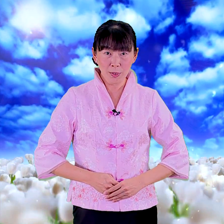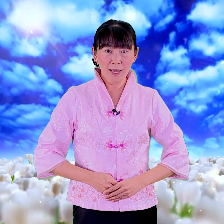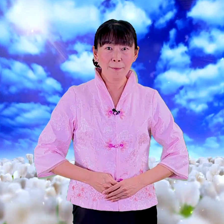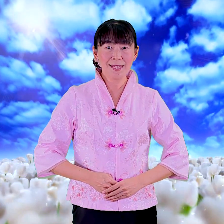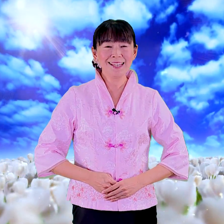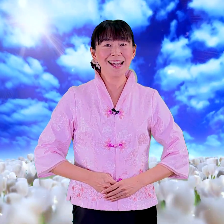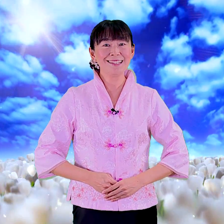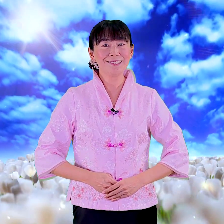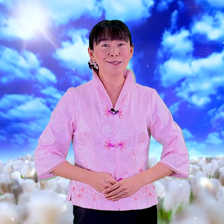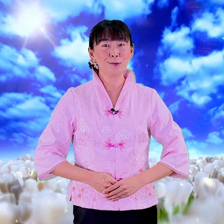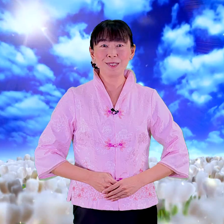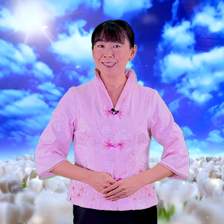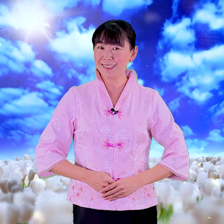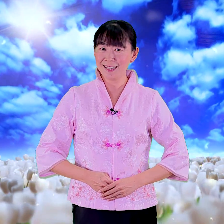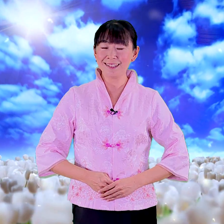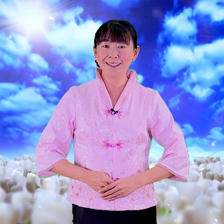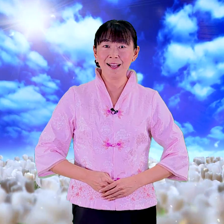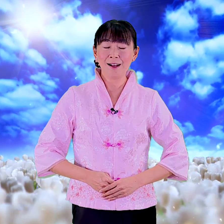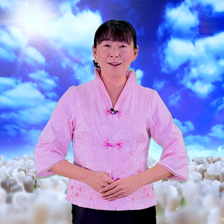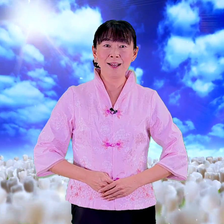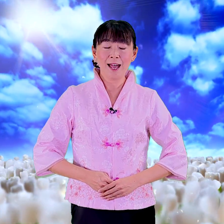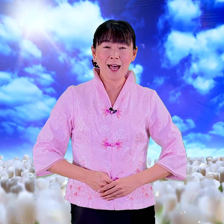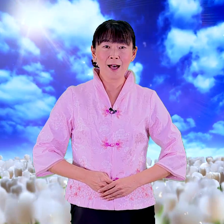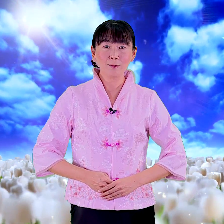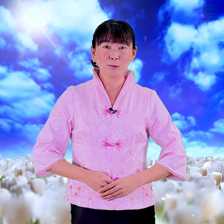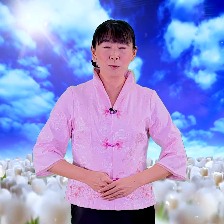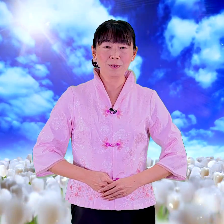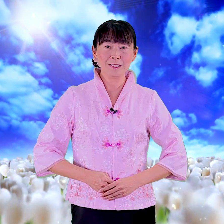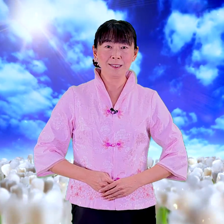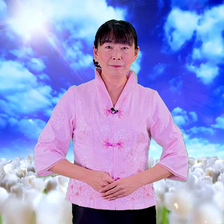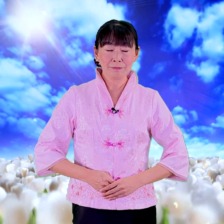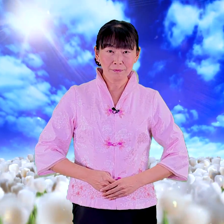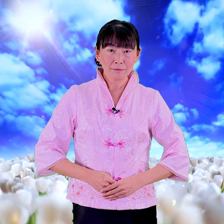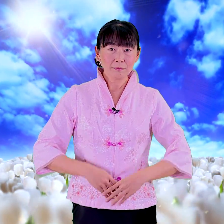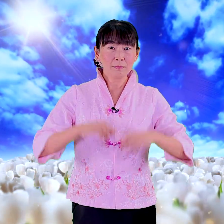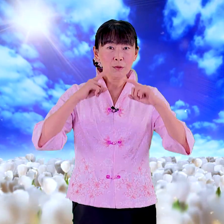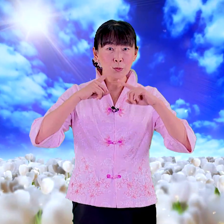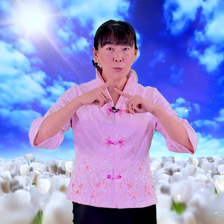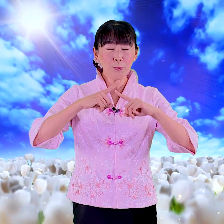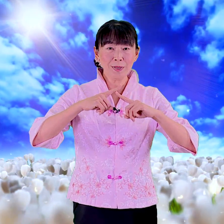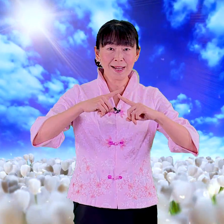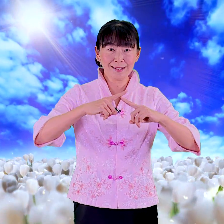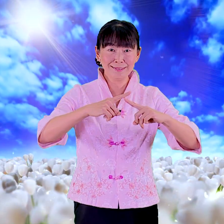别人看的时候就会是人好所以我们是故人